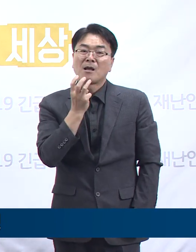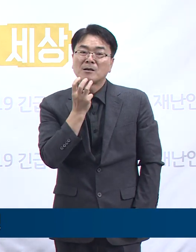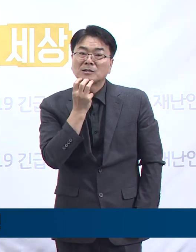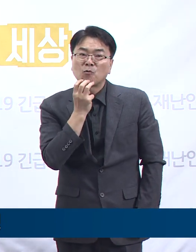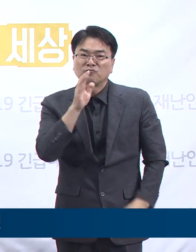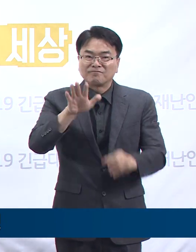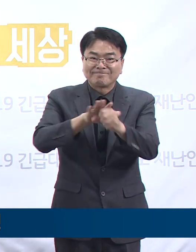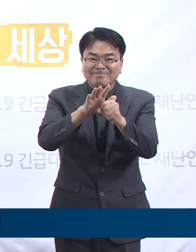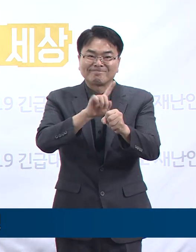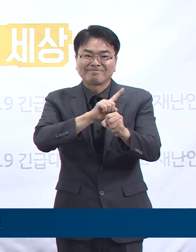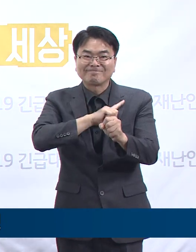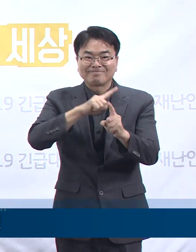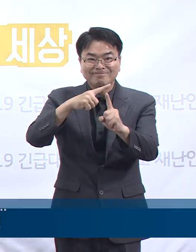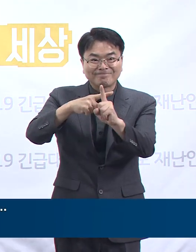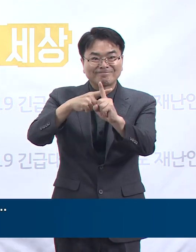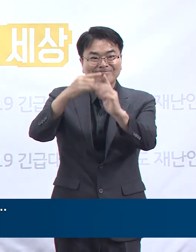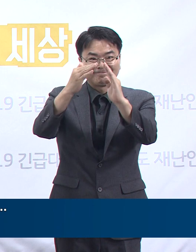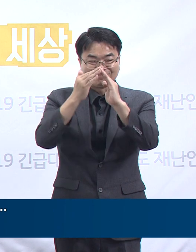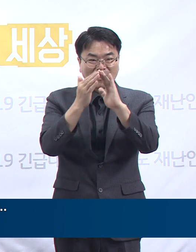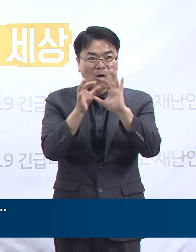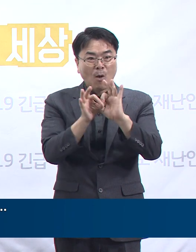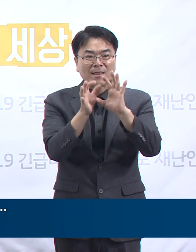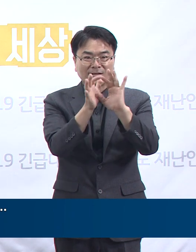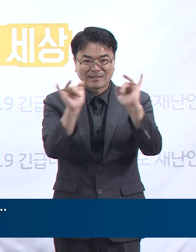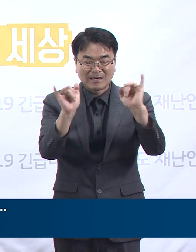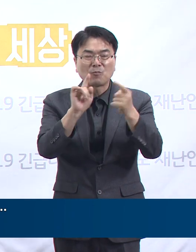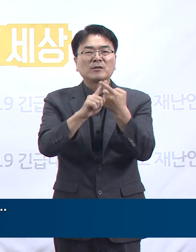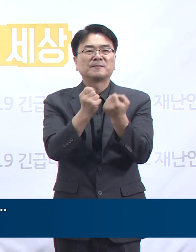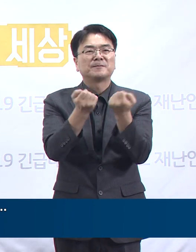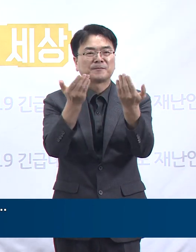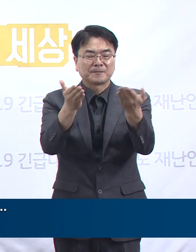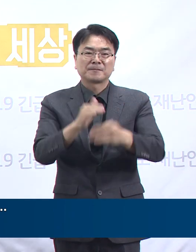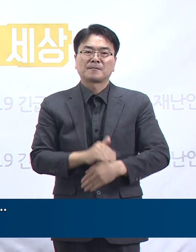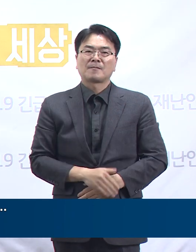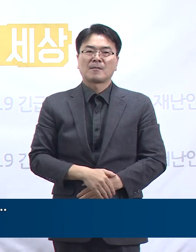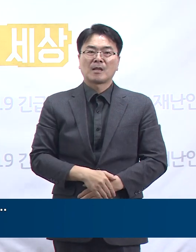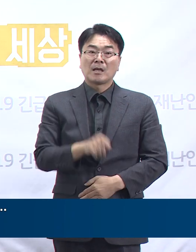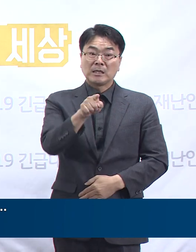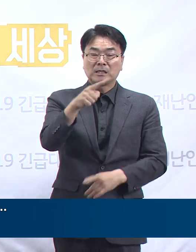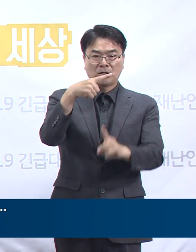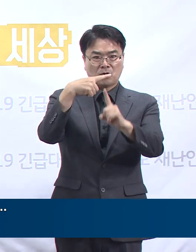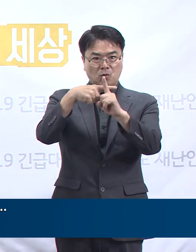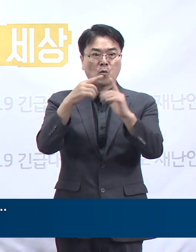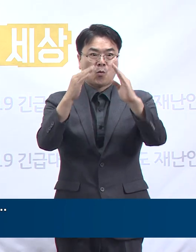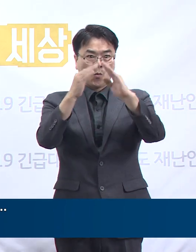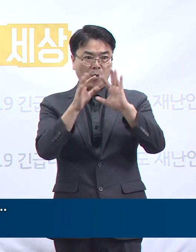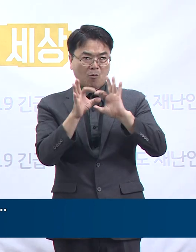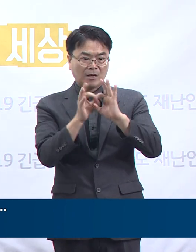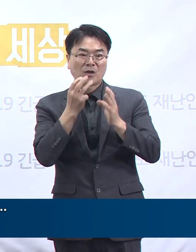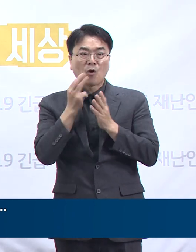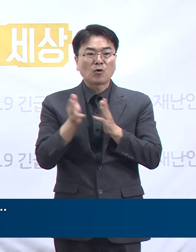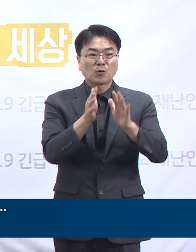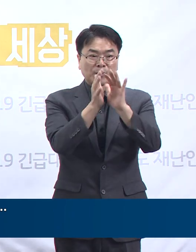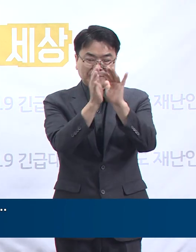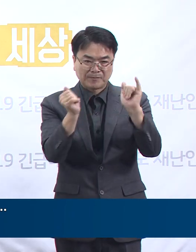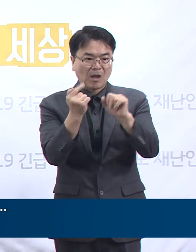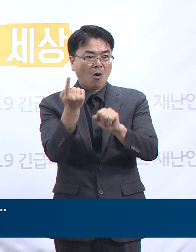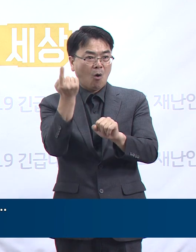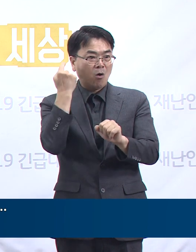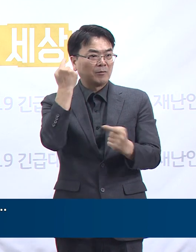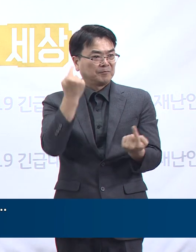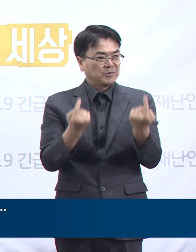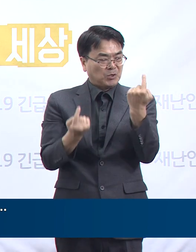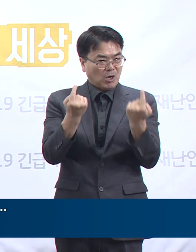사랑제일교회 관련 도내 확진 상황에 대해서 말씀드립니다. 성북구 사랑제일교회 관련 도내 확진자는 전일 0시